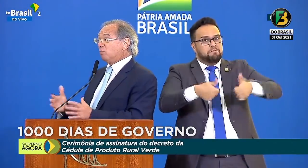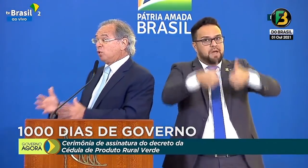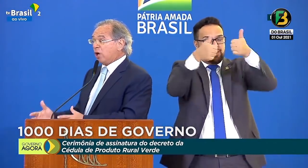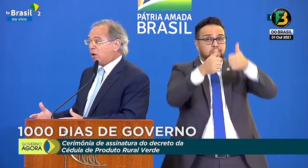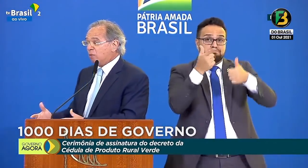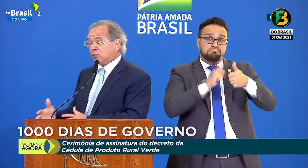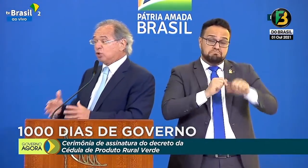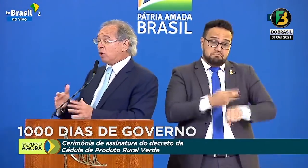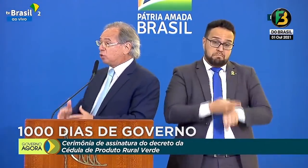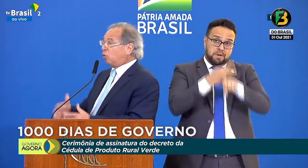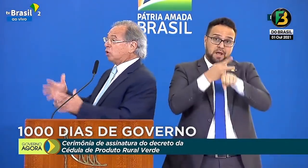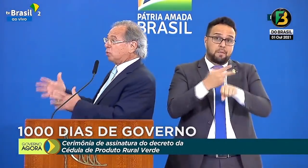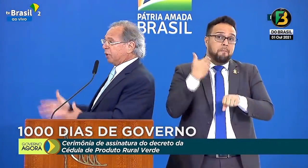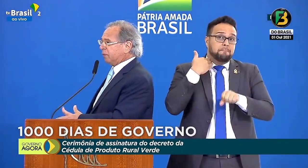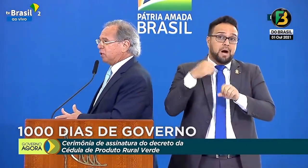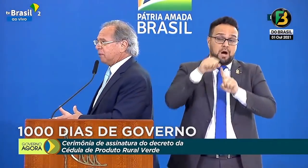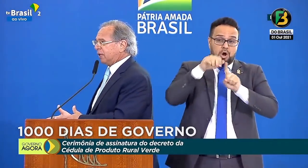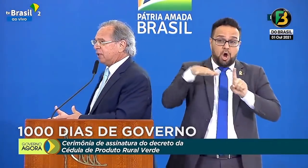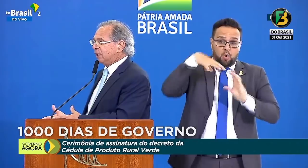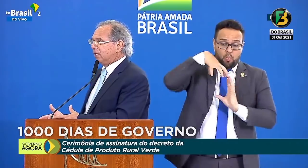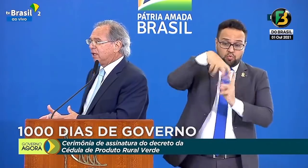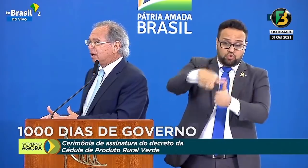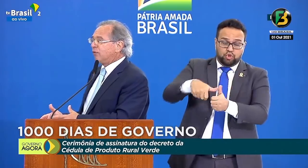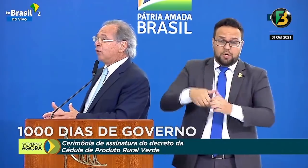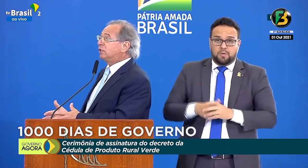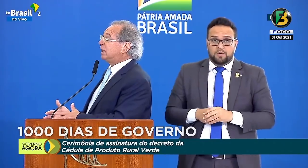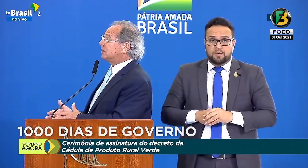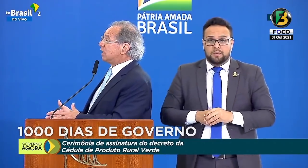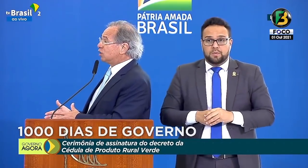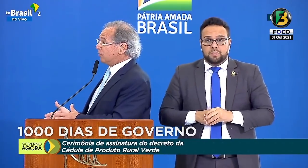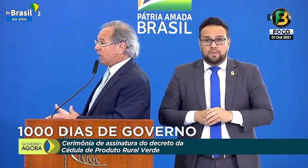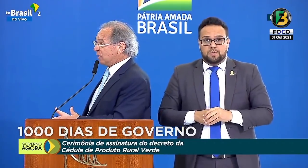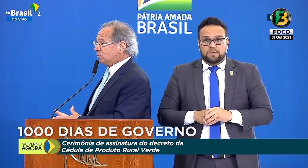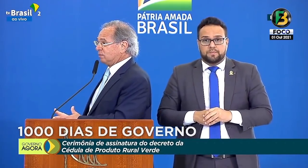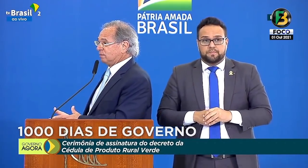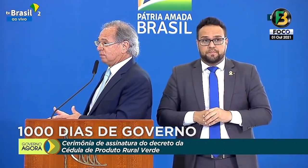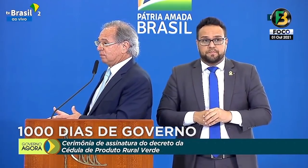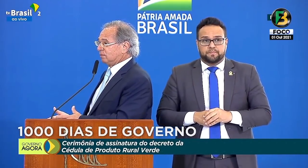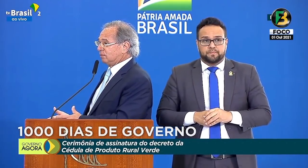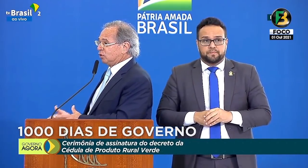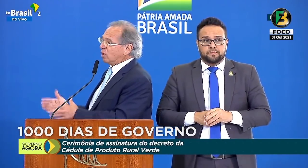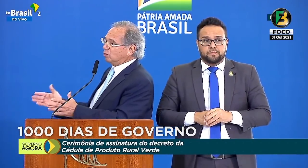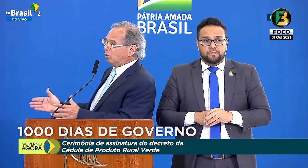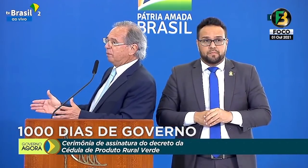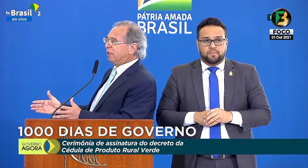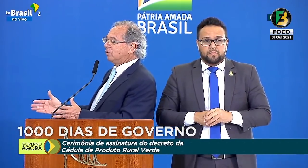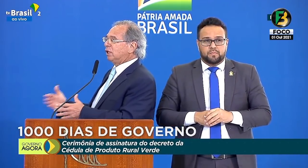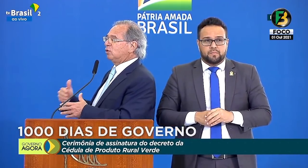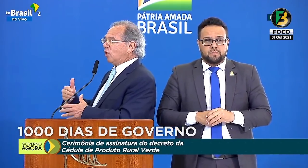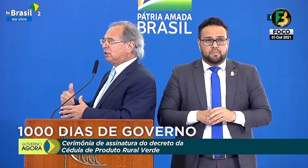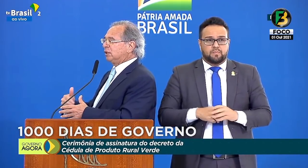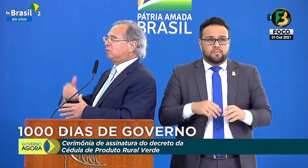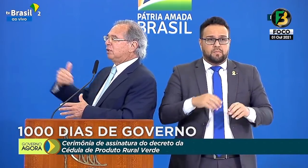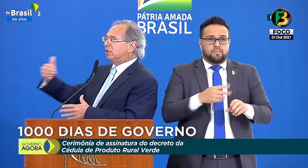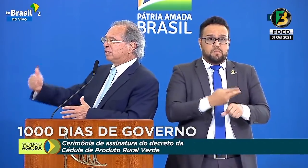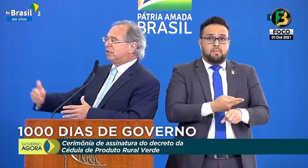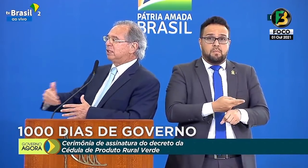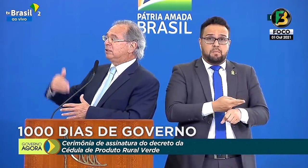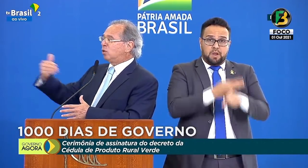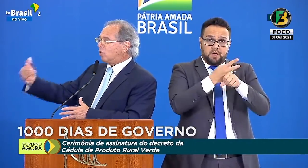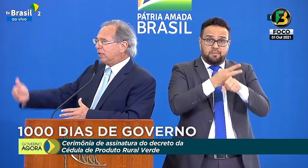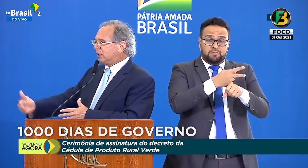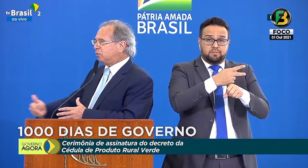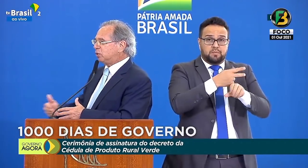prêmio pelo Banco Mundial. O Banco Mundial tinha um outro prêmio também, que foi desativado logo no momento em que nós íamos